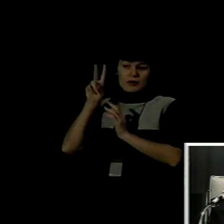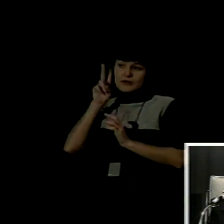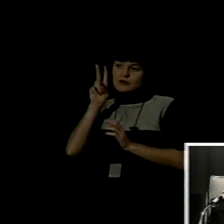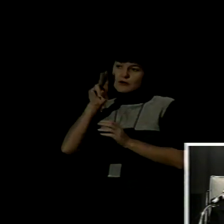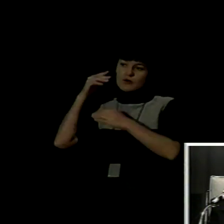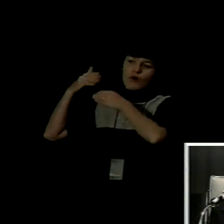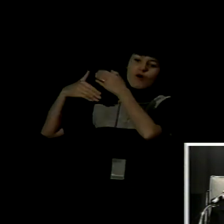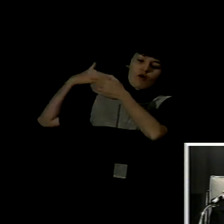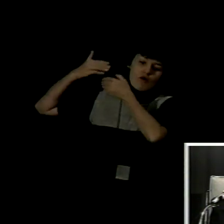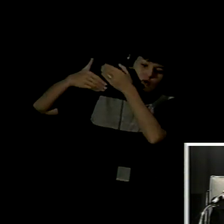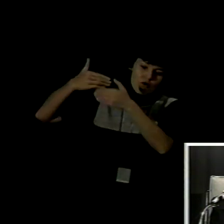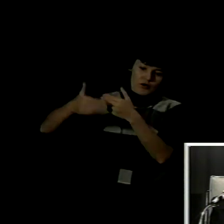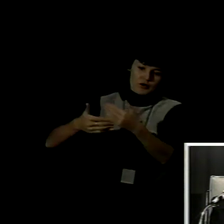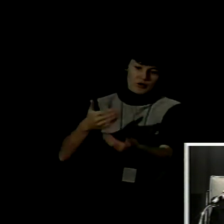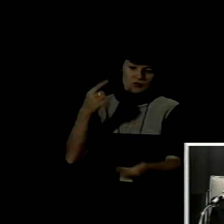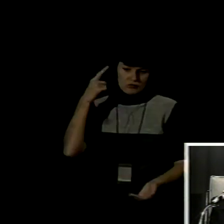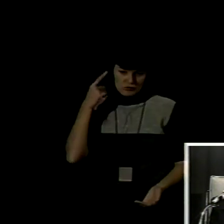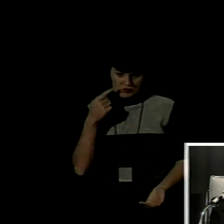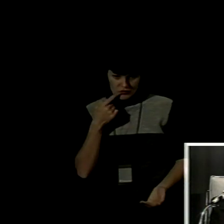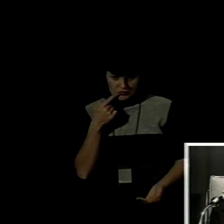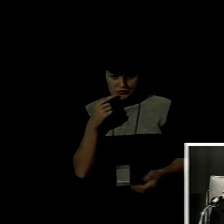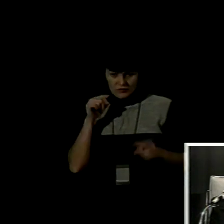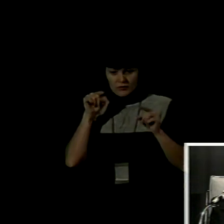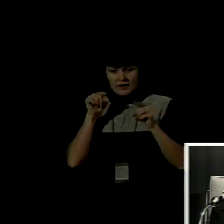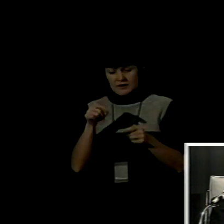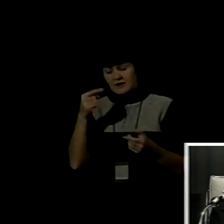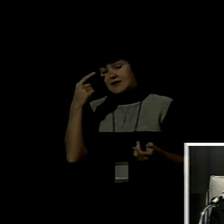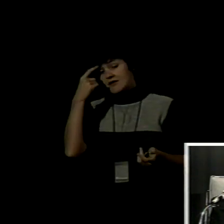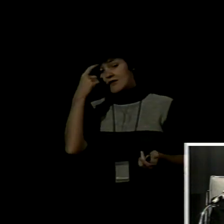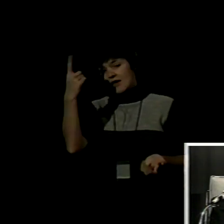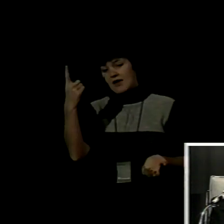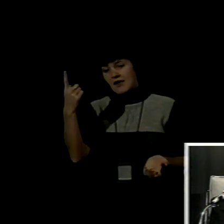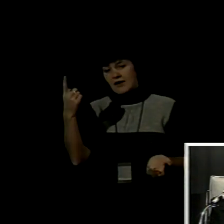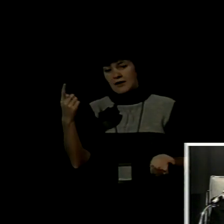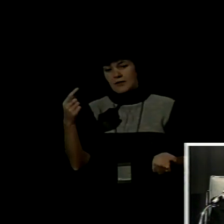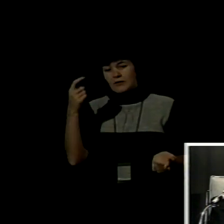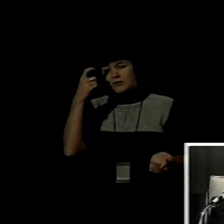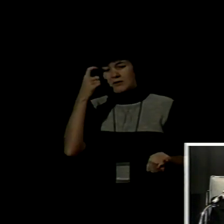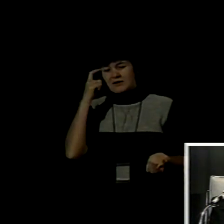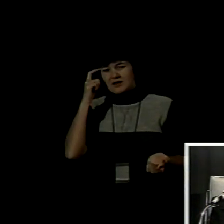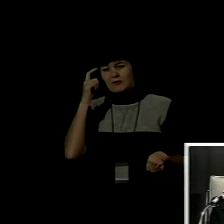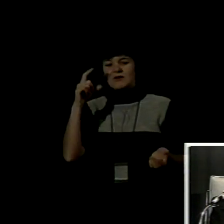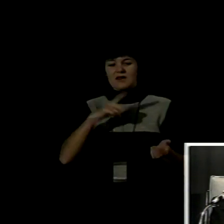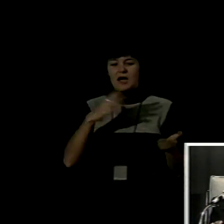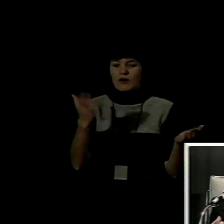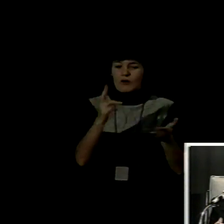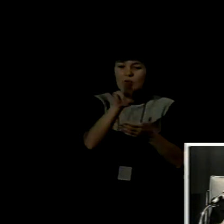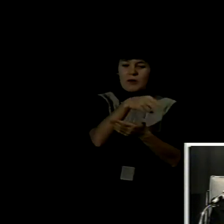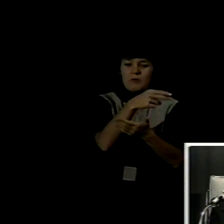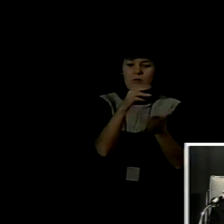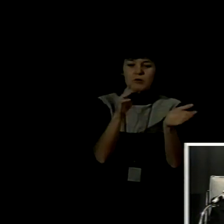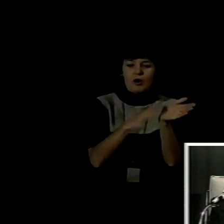el desafío de proponer entonces una educación bicultural bilingüe que tome como base